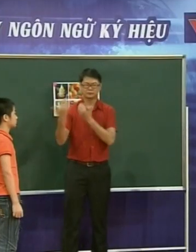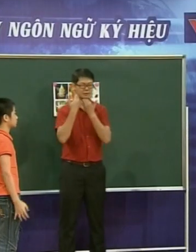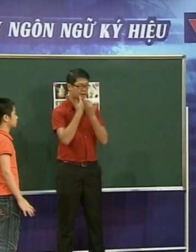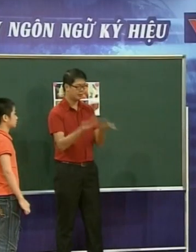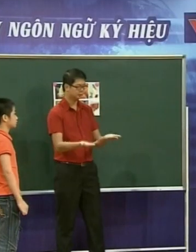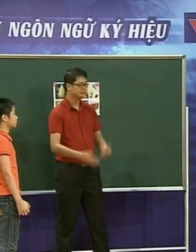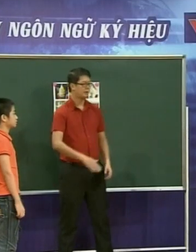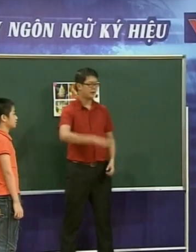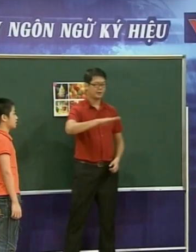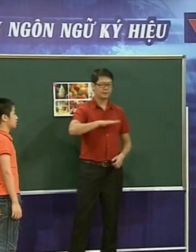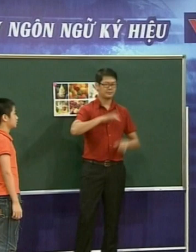Hai bạn sẽ cùng đổi vai nhé